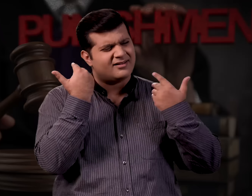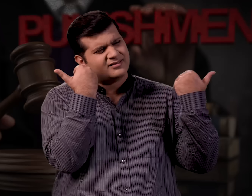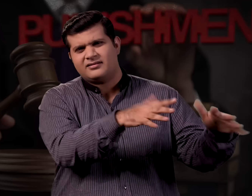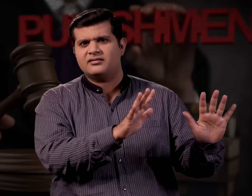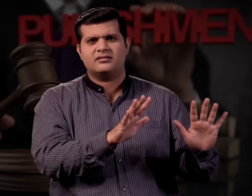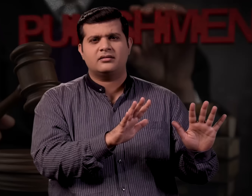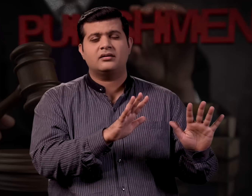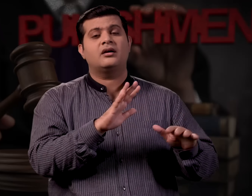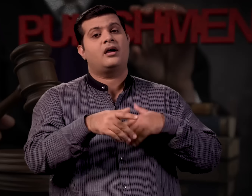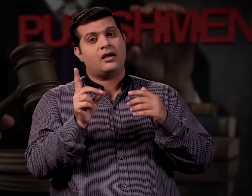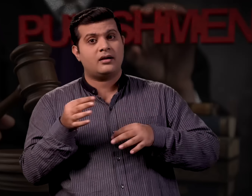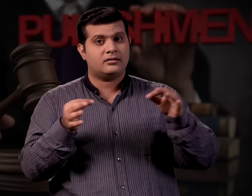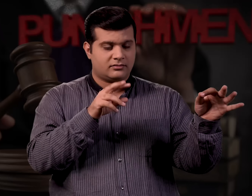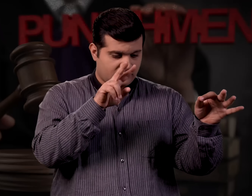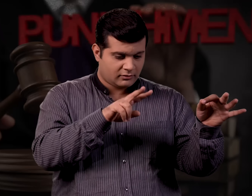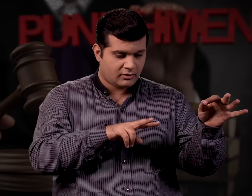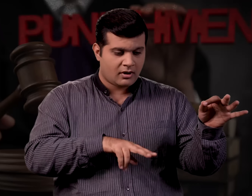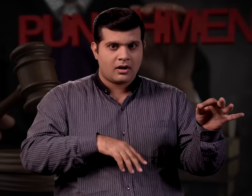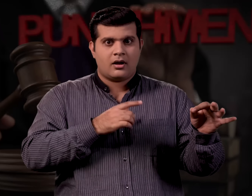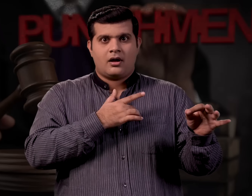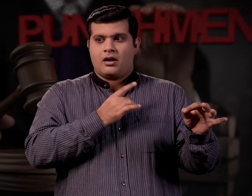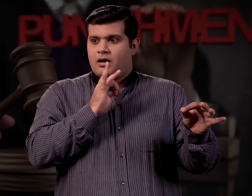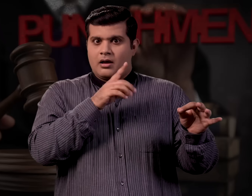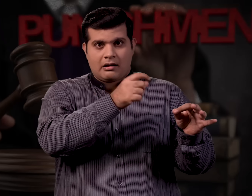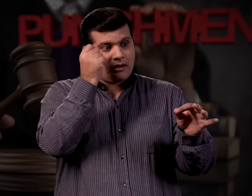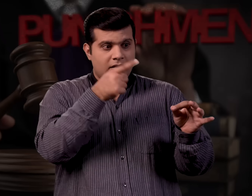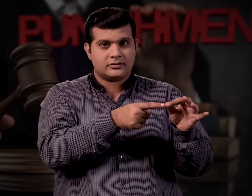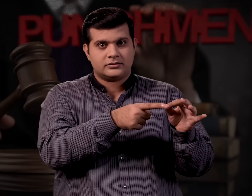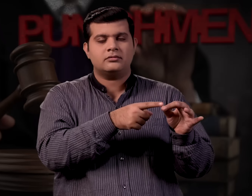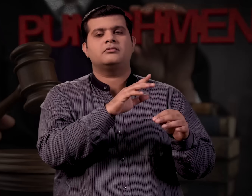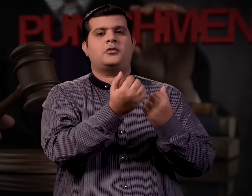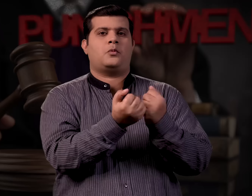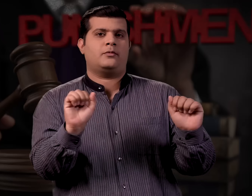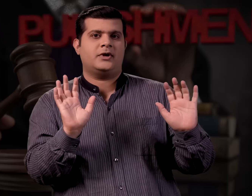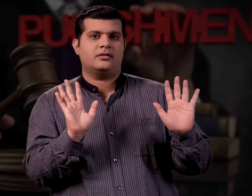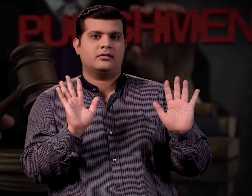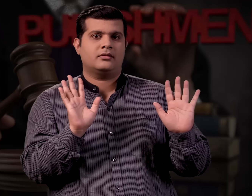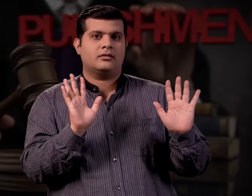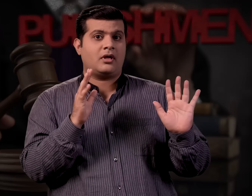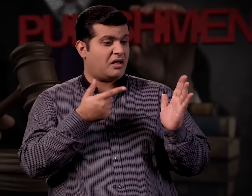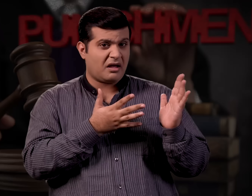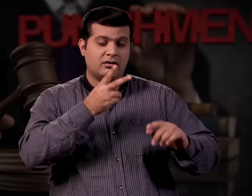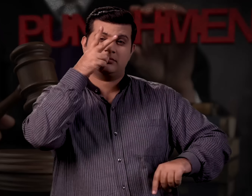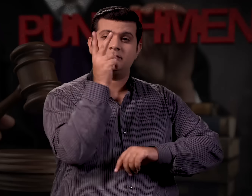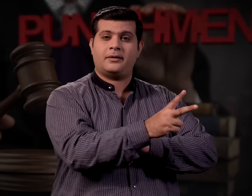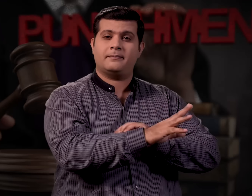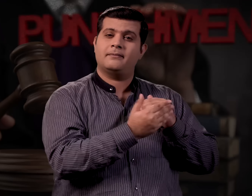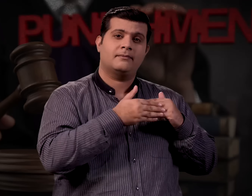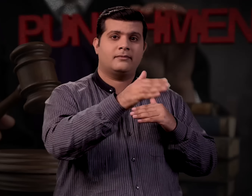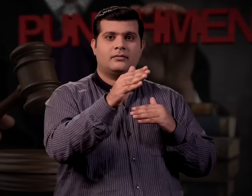छोड़ दिया जाता है यदि पलातकारी के लेखन से पुलिस अधिकारियों को लगता है कि वह वास्ताव में दर्द में है और उसे सबक सीख लिया है तो उसे रिहा कर दिया